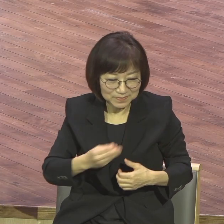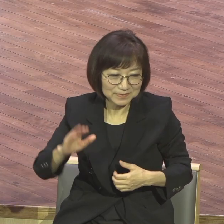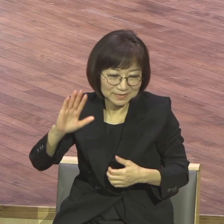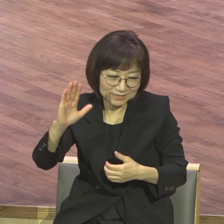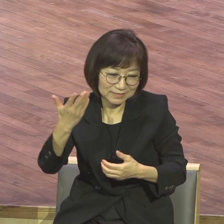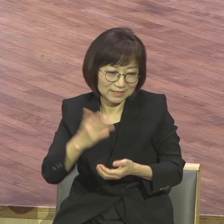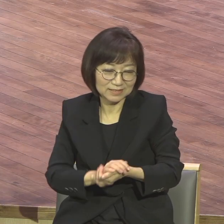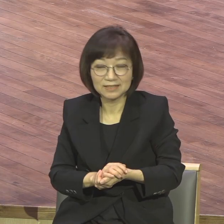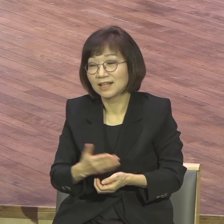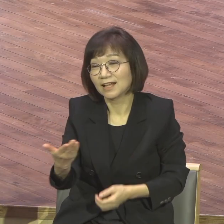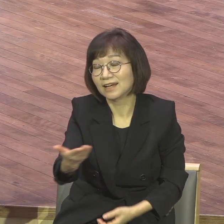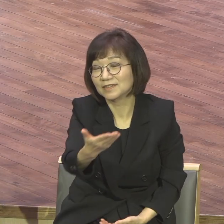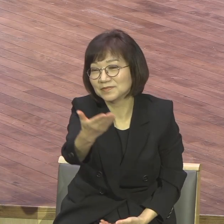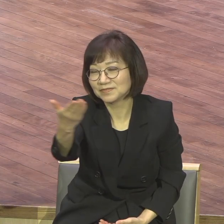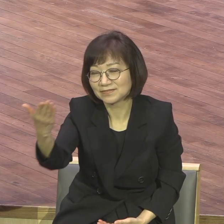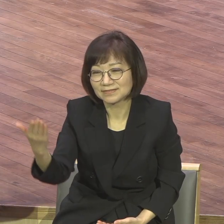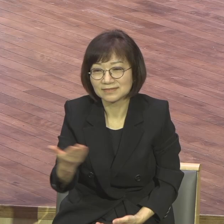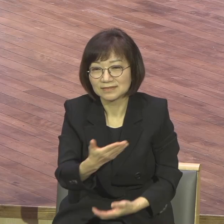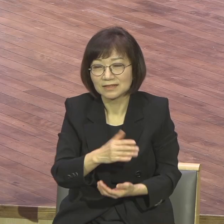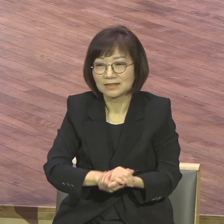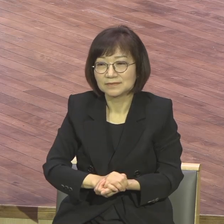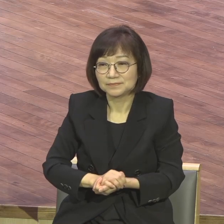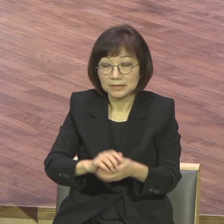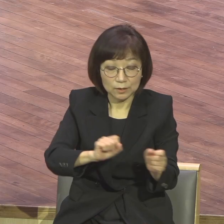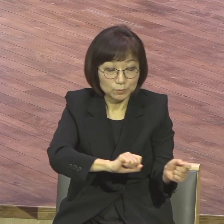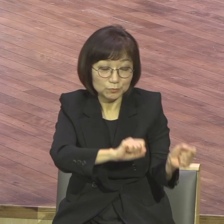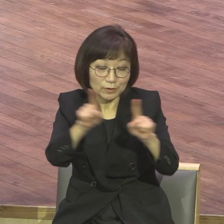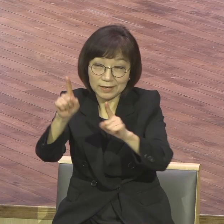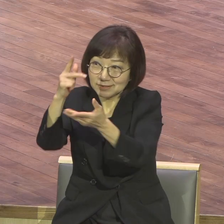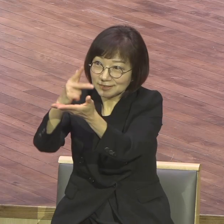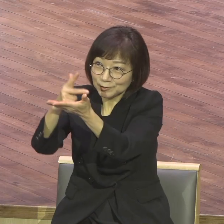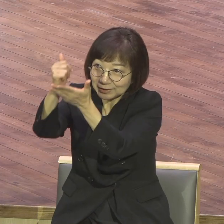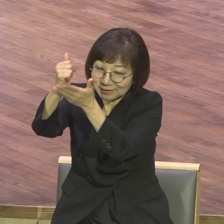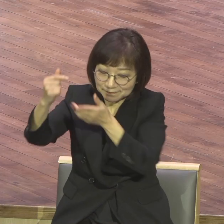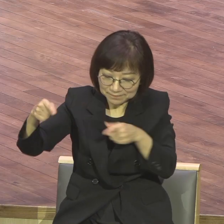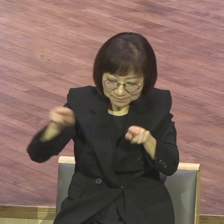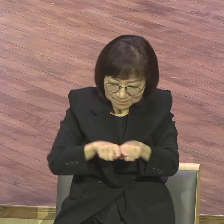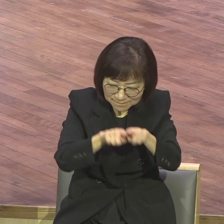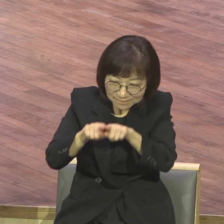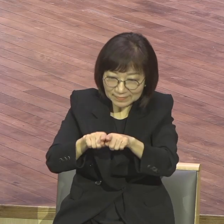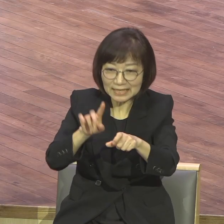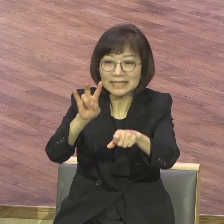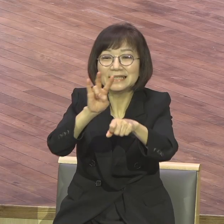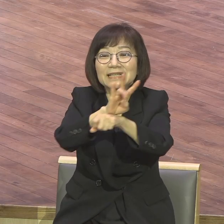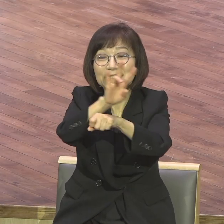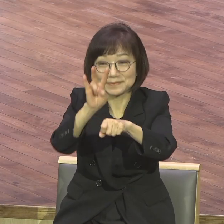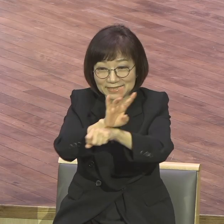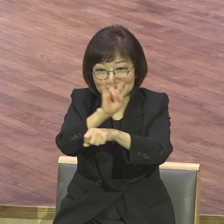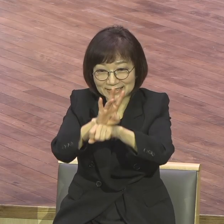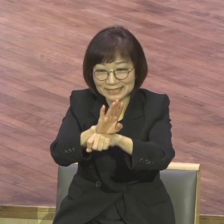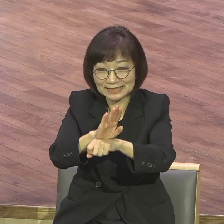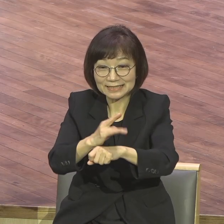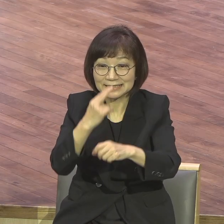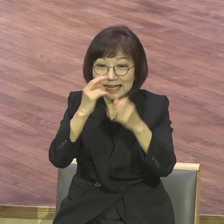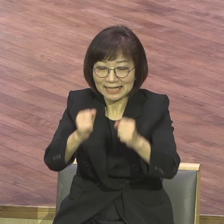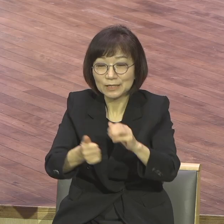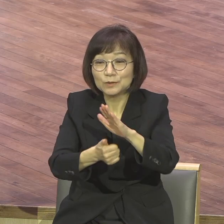성도들 부활하신 주님과 이사시 함께하는 산소망의 삶을 살면서 누가 봐도